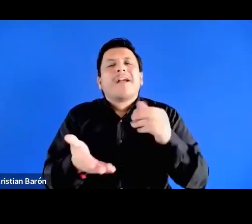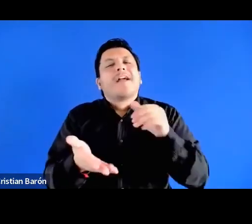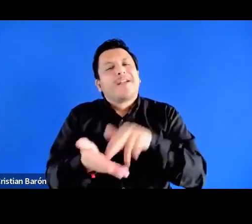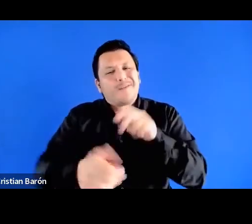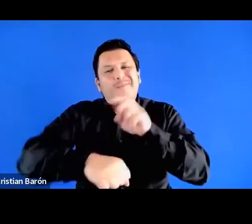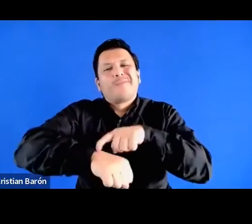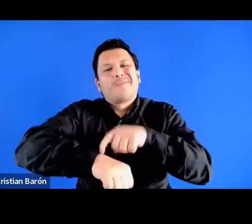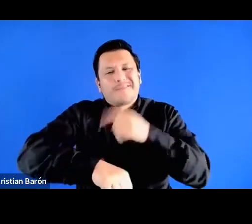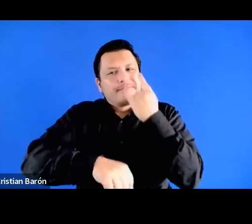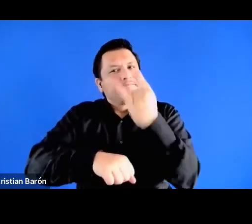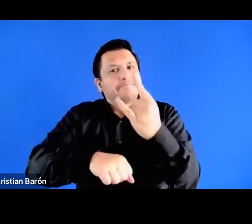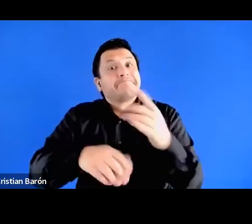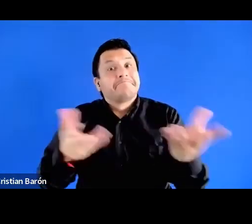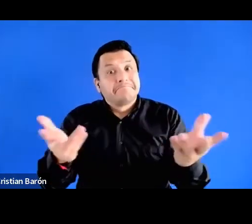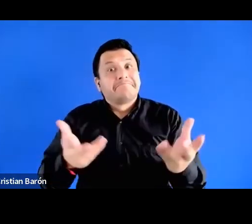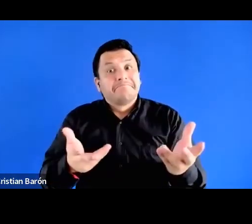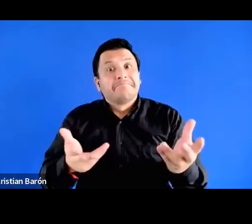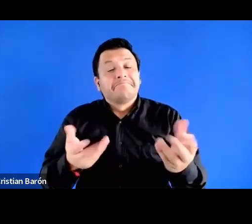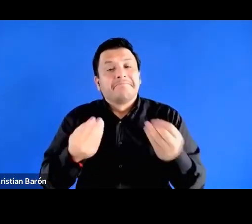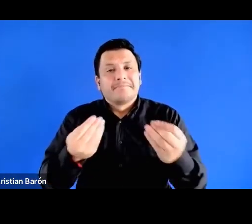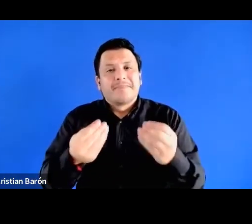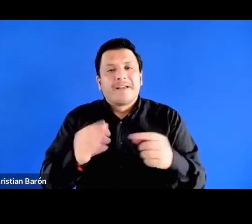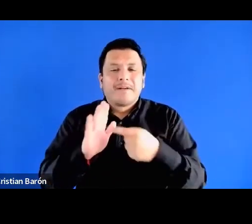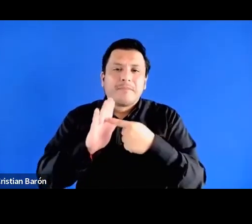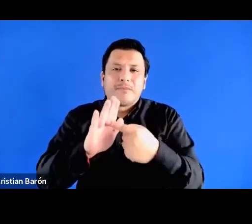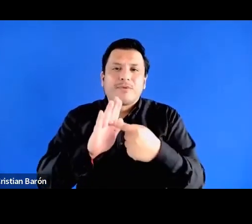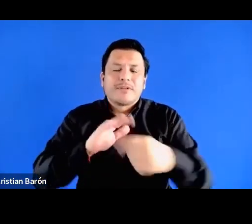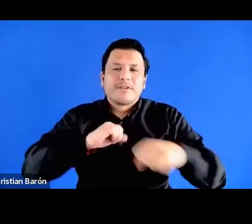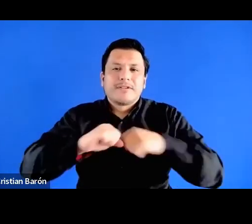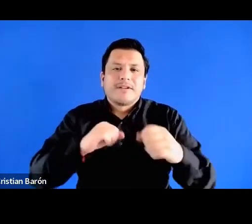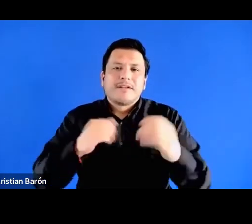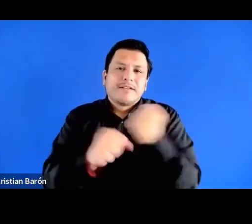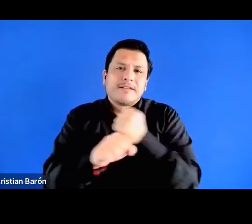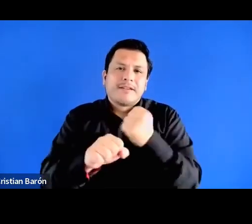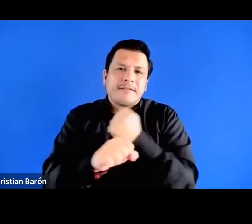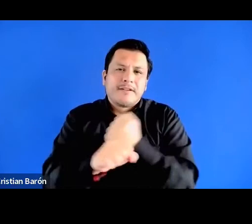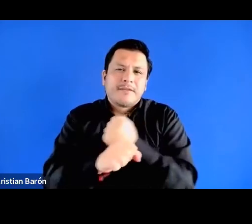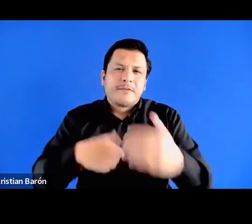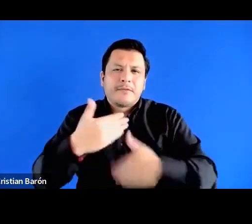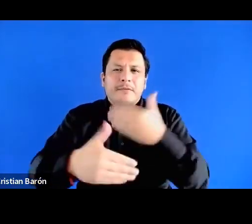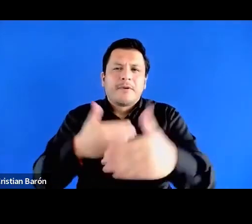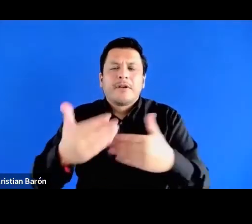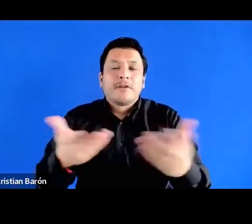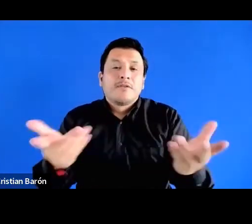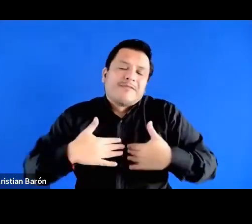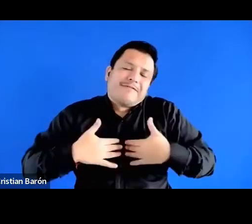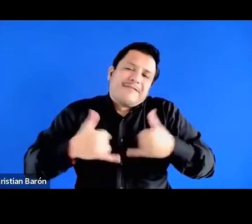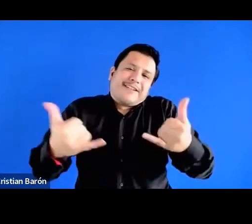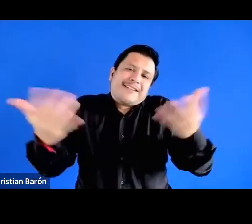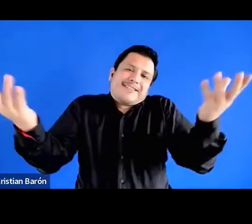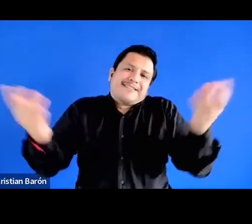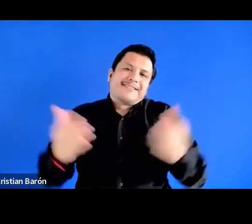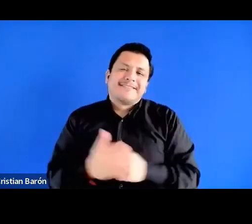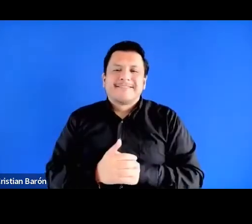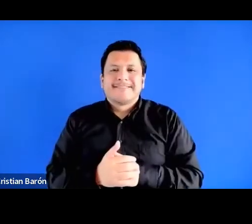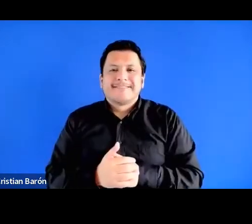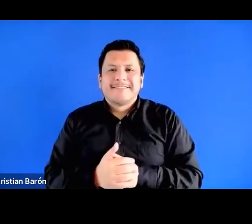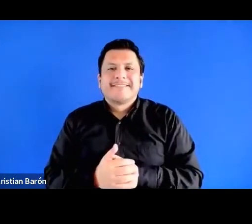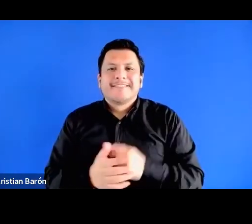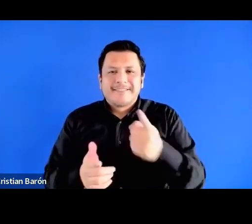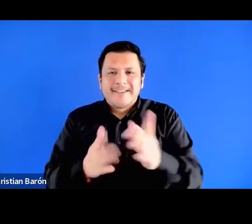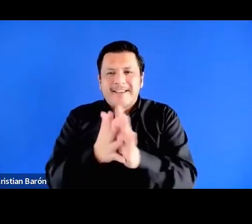interesante, ¿no? para poder ver, hacer más este trabajo. Y pues feliz de que nos des un